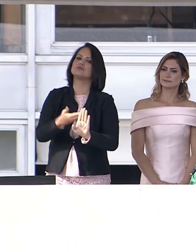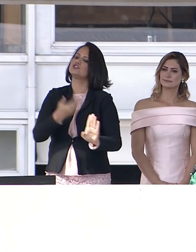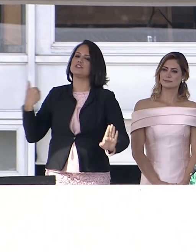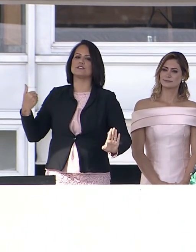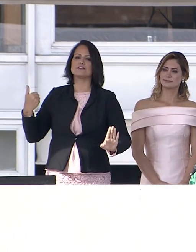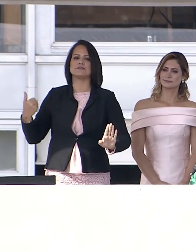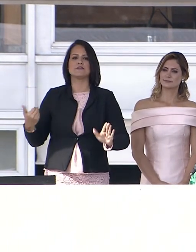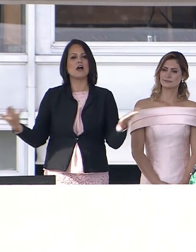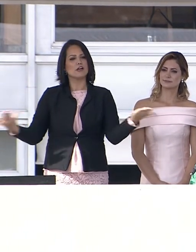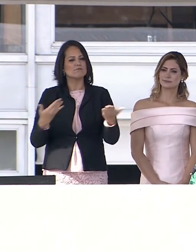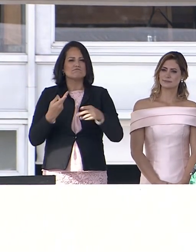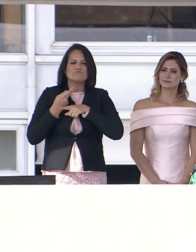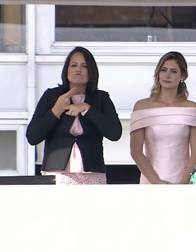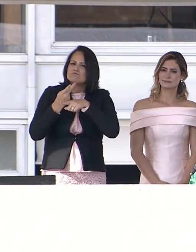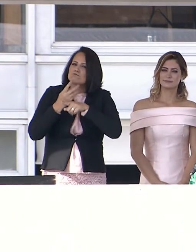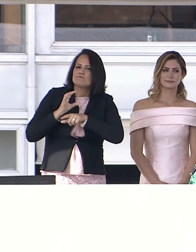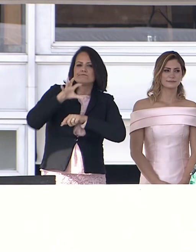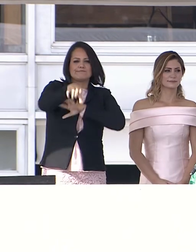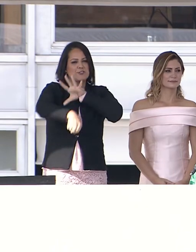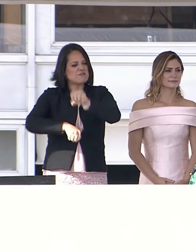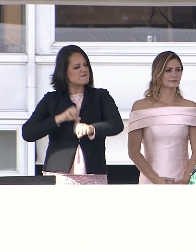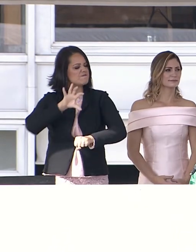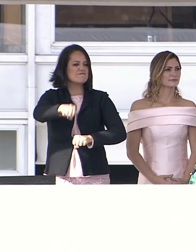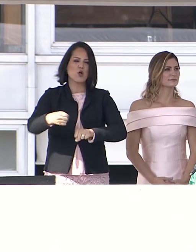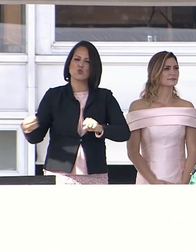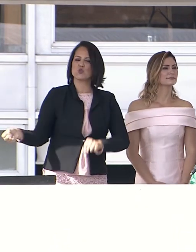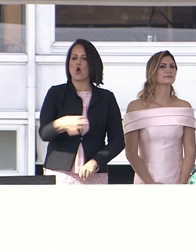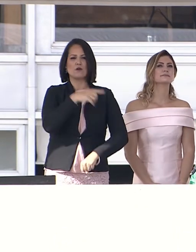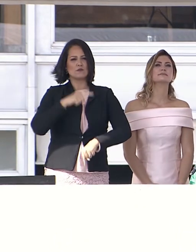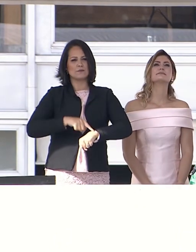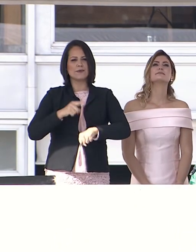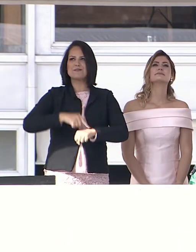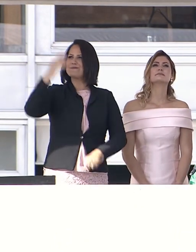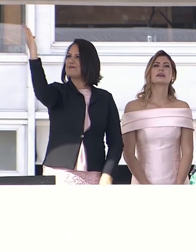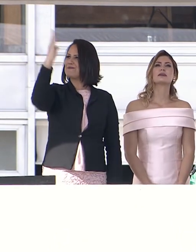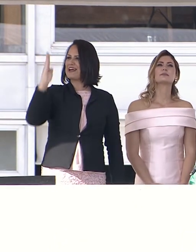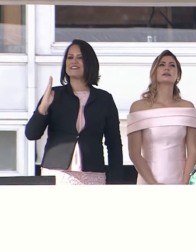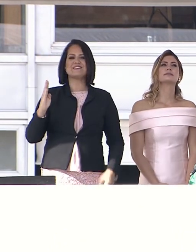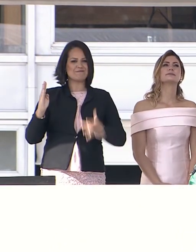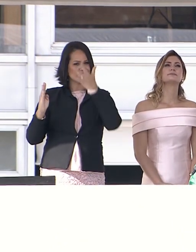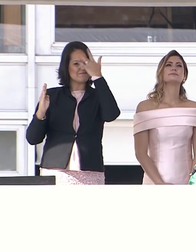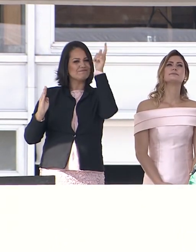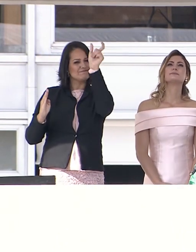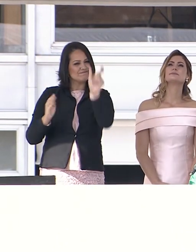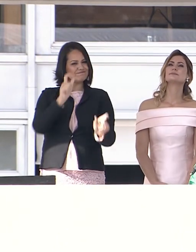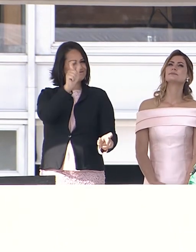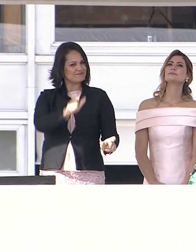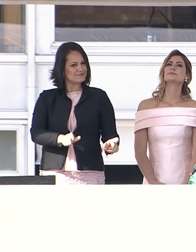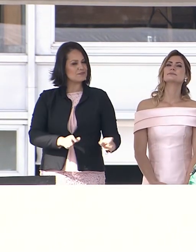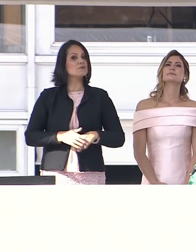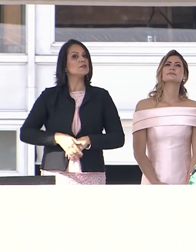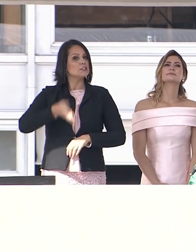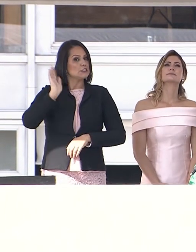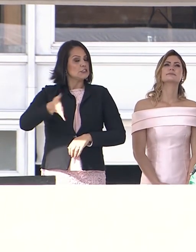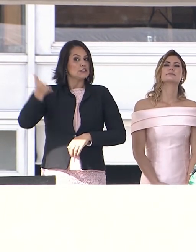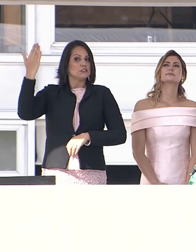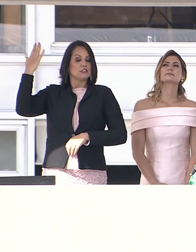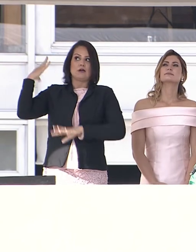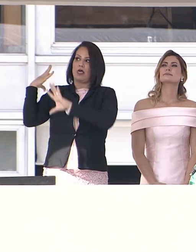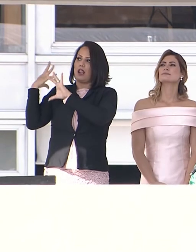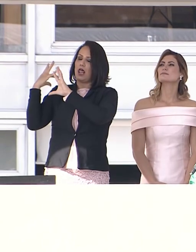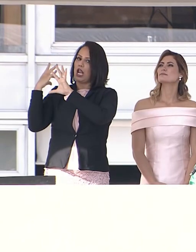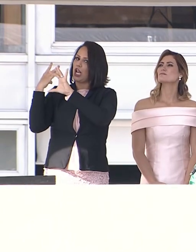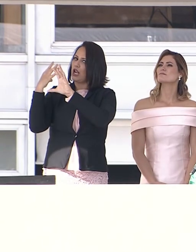Vamos em busca de um novo tempo para o Brasil e para os brasileiros. Por muito tempo, o país